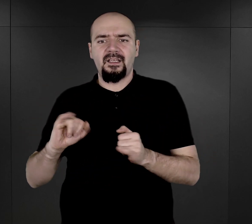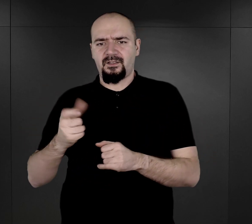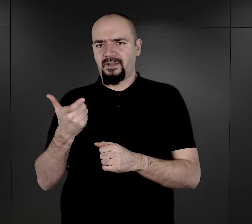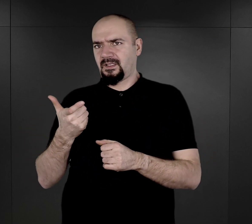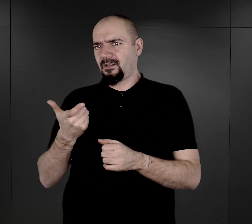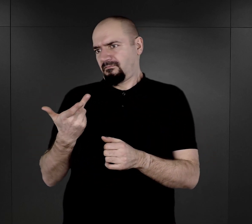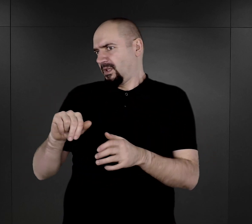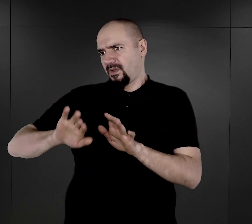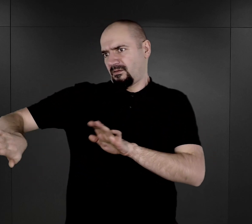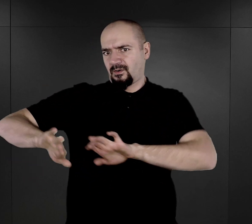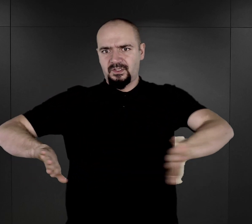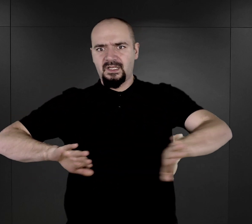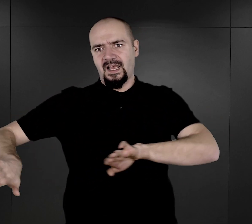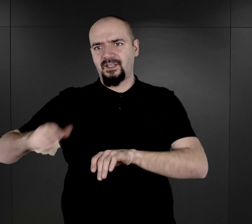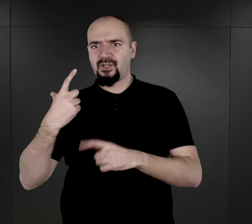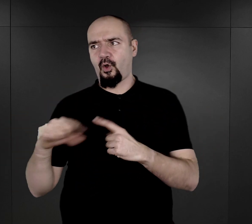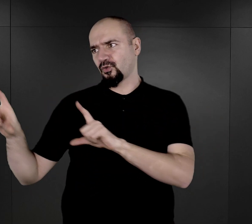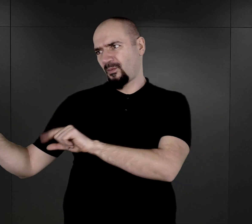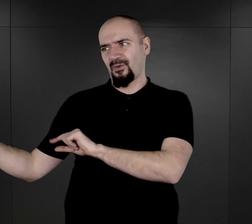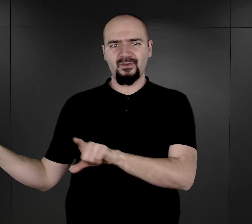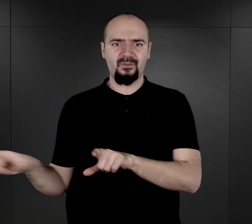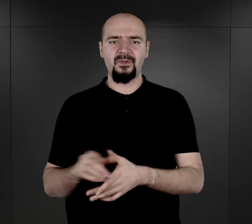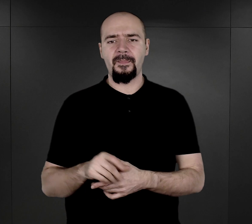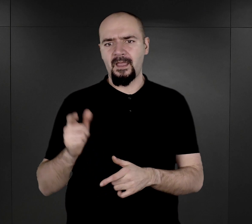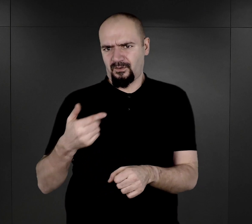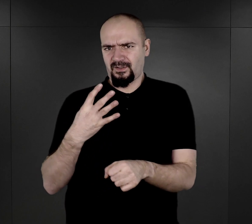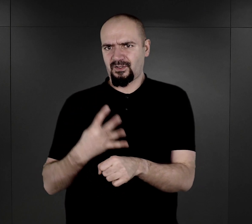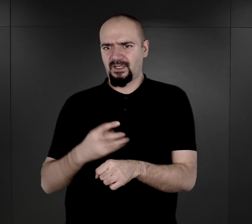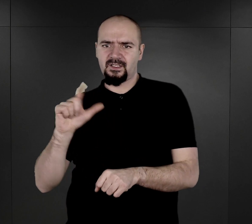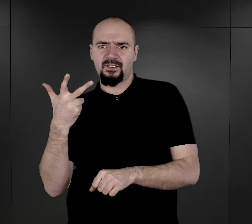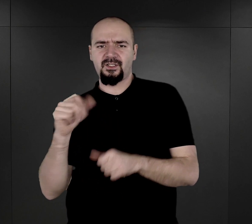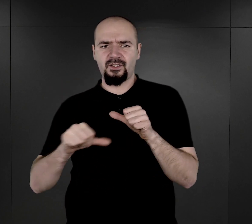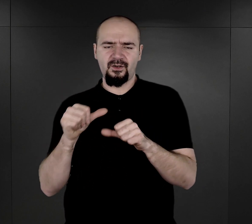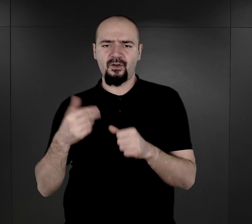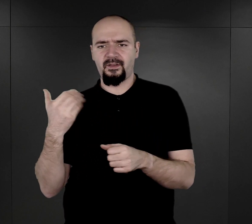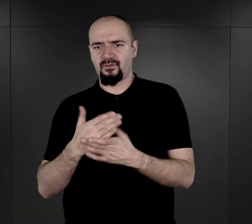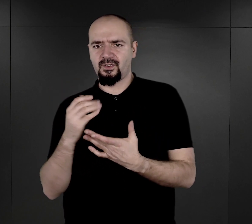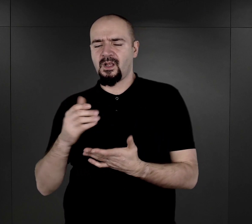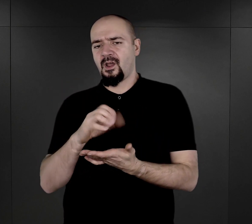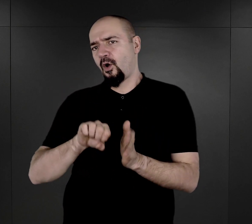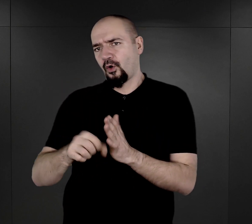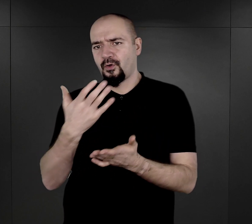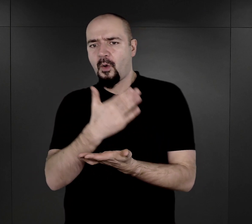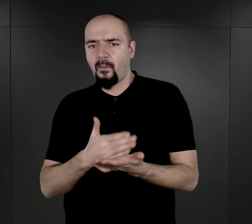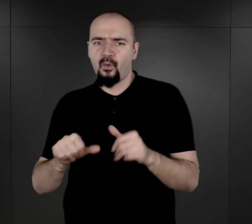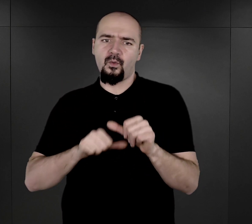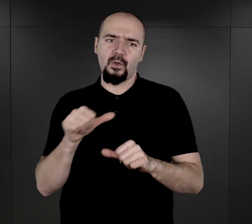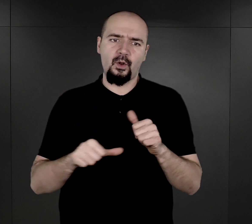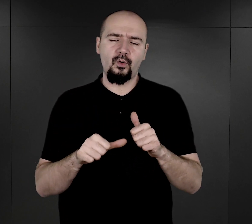nierozdzielani. A przecież to jest 1943 rok, więc już od właściwie pół roku transporty